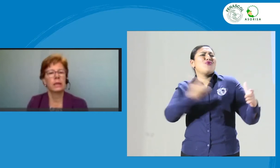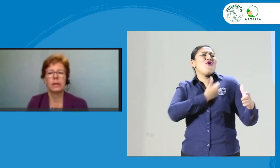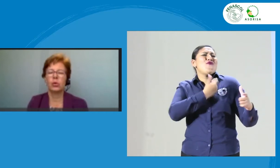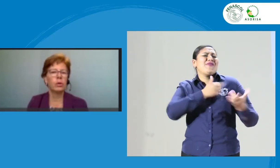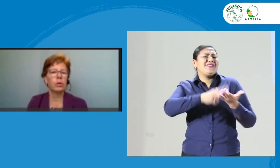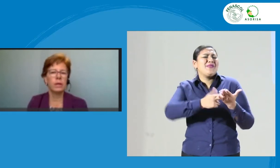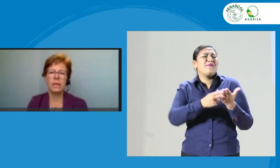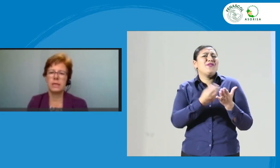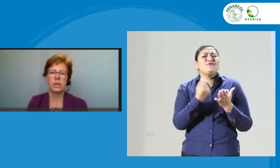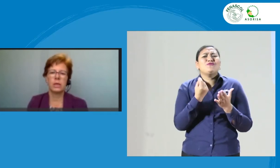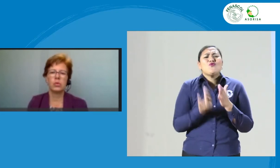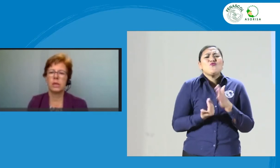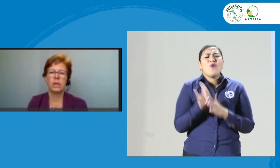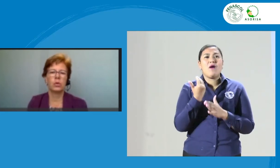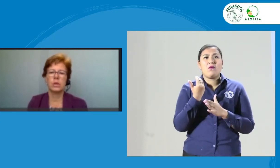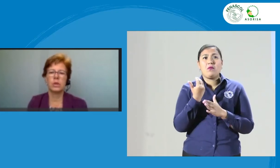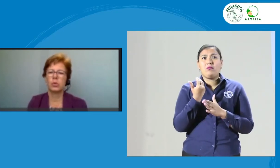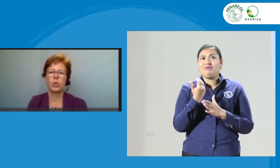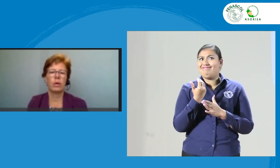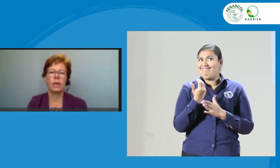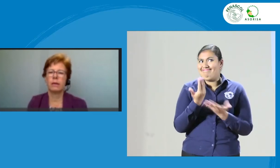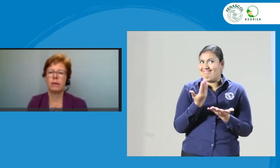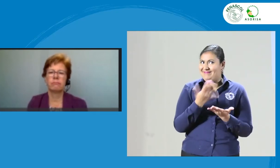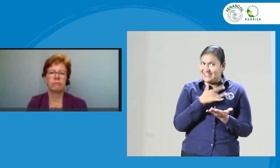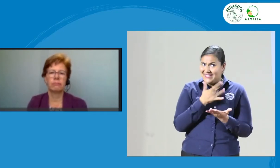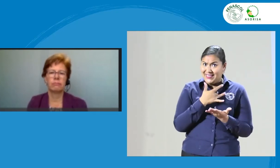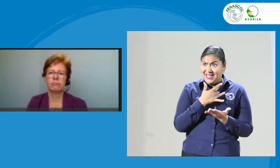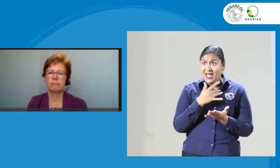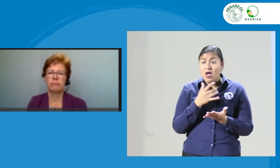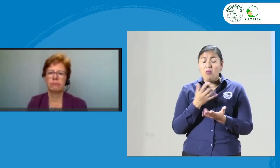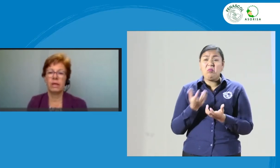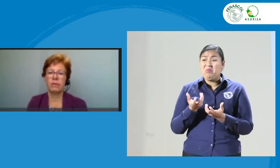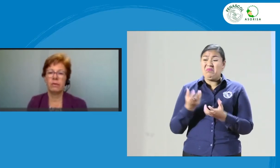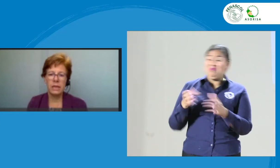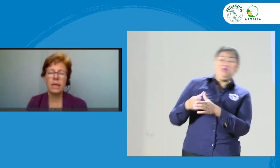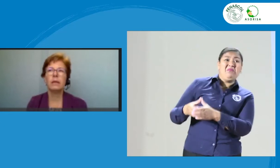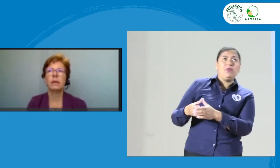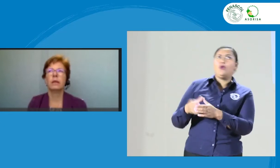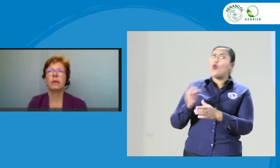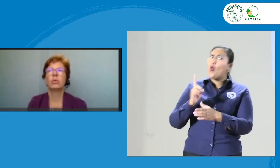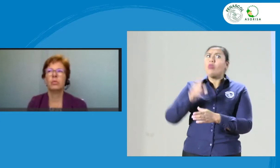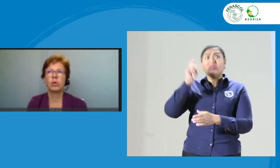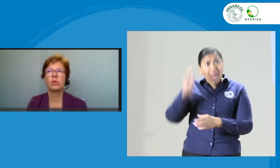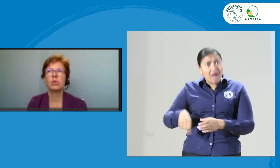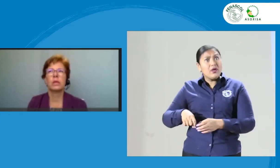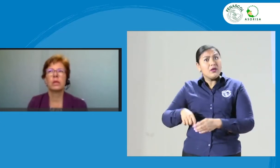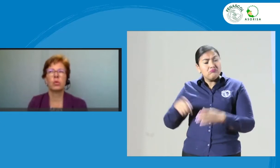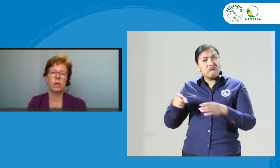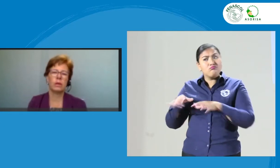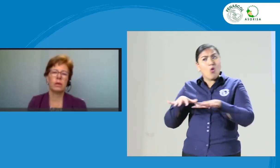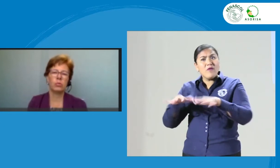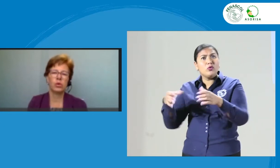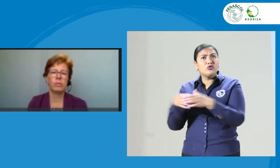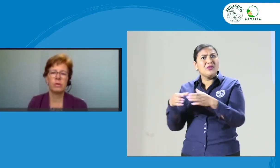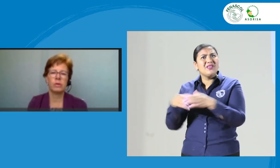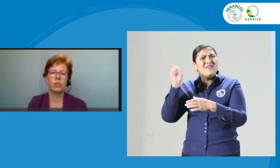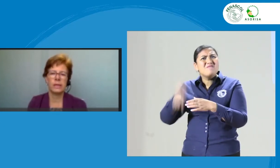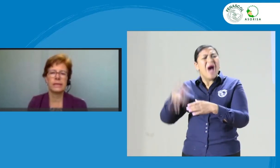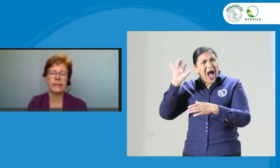no debería estar sucediendo eso todavía. Debería el movimiento asociativo tener mucha más fuerza.